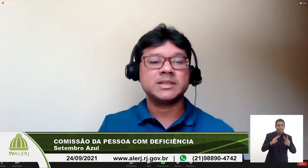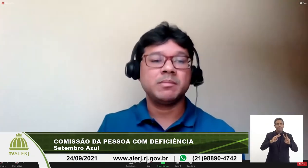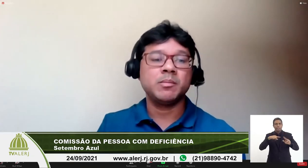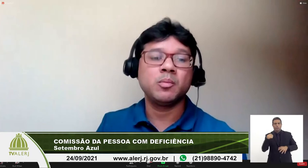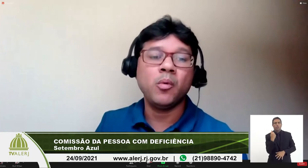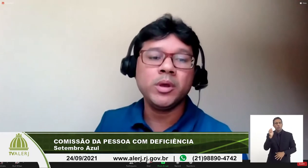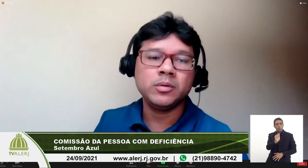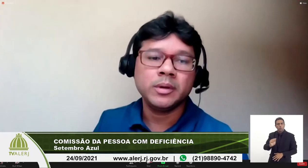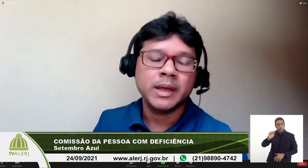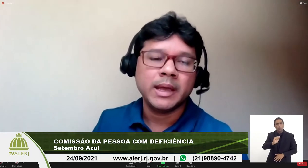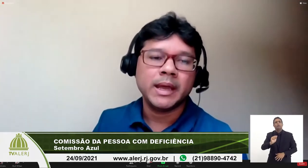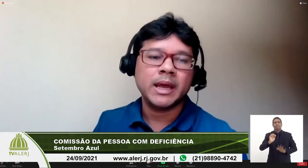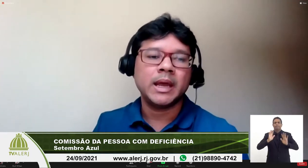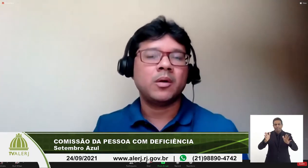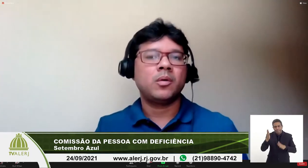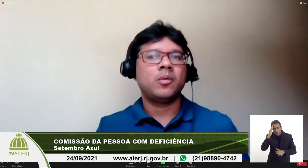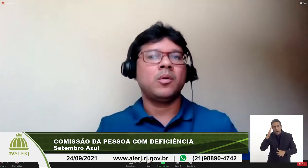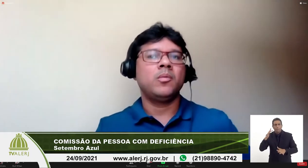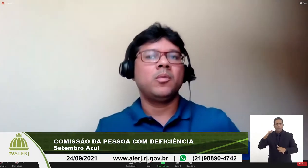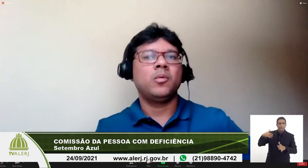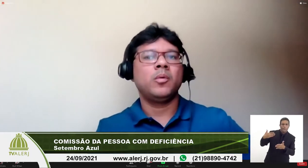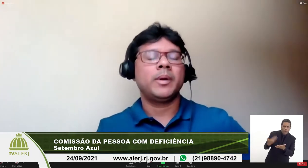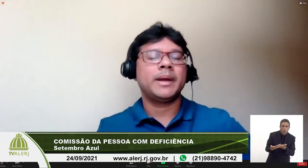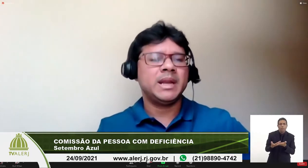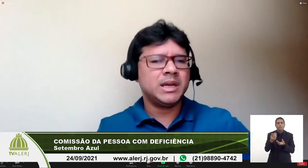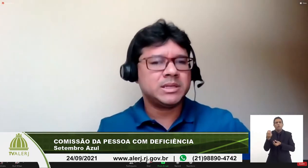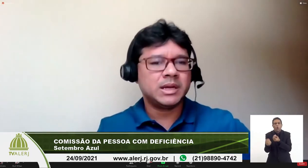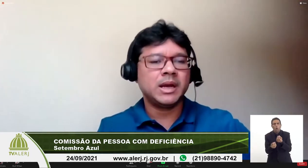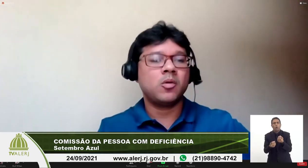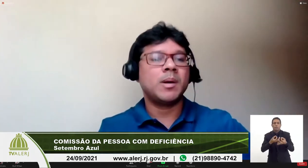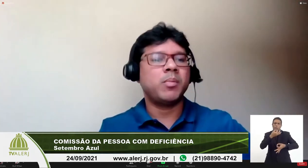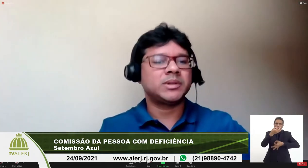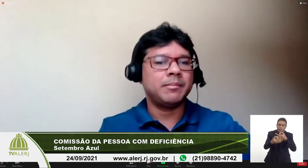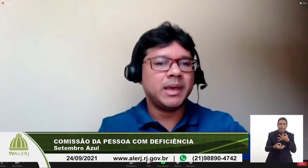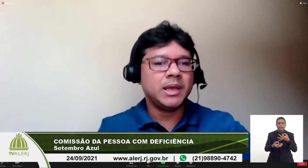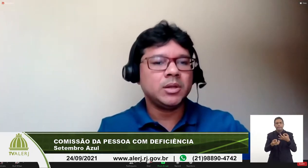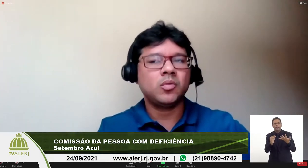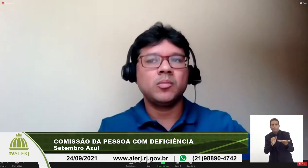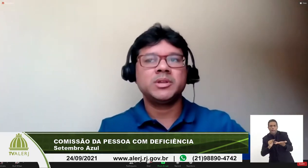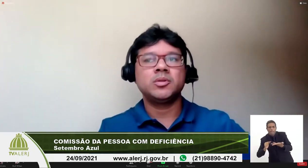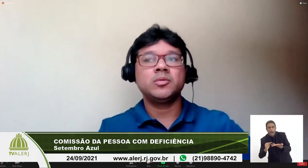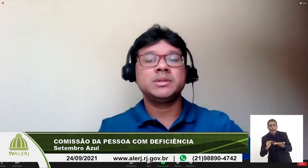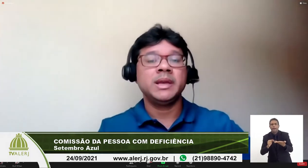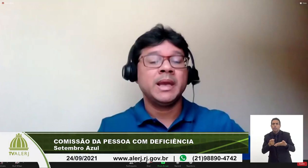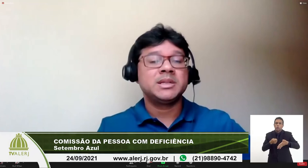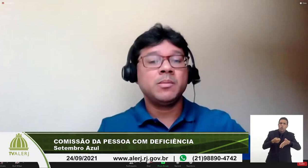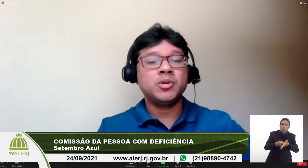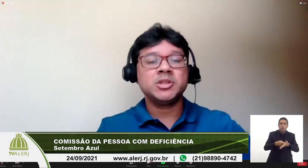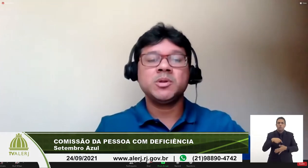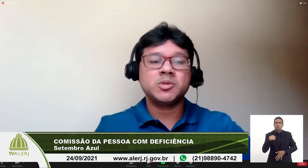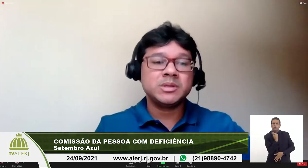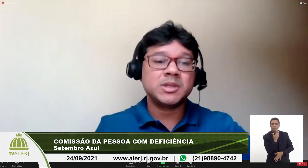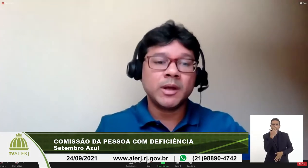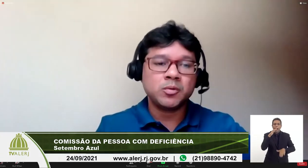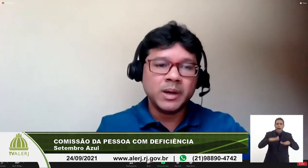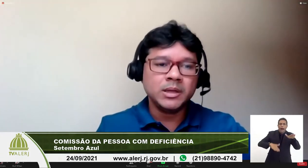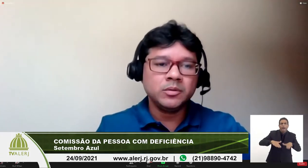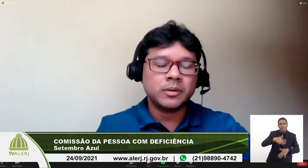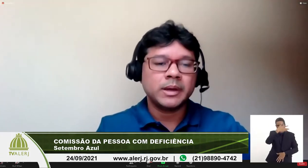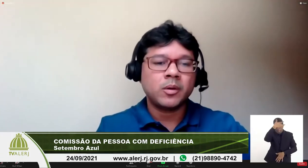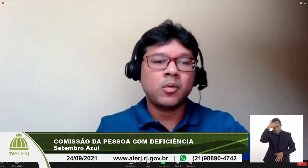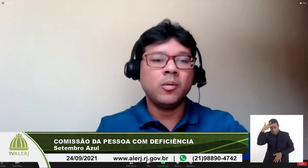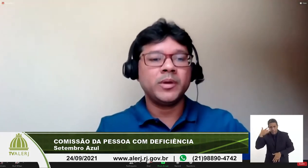associação recebemos muito como crítica como apontamento como denúncia de que muitas pessoas estão